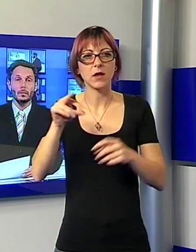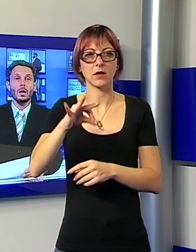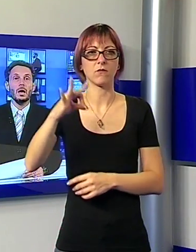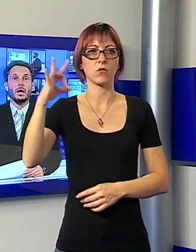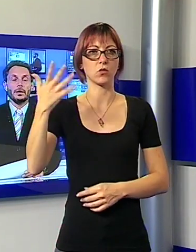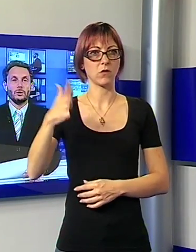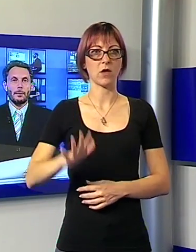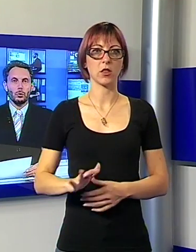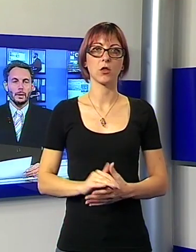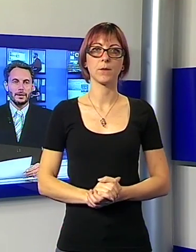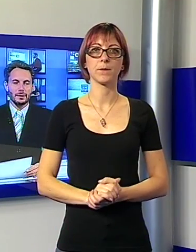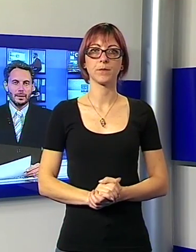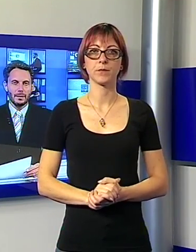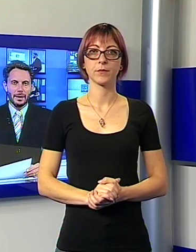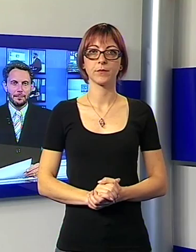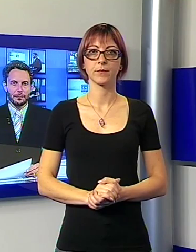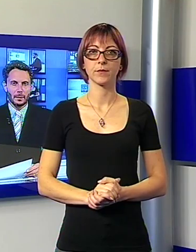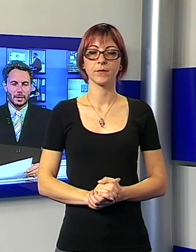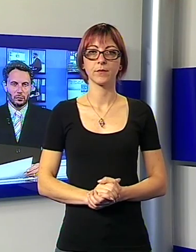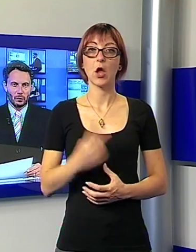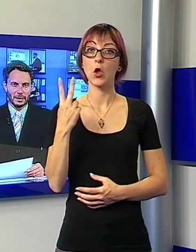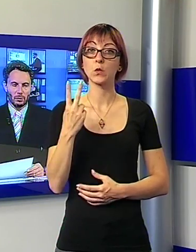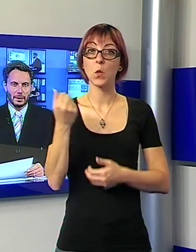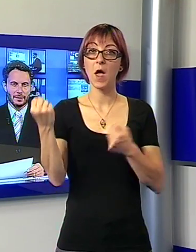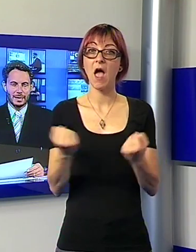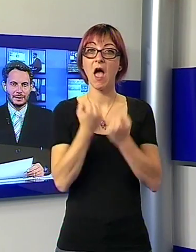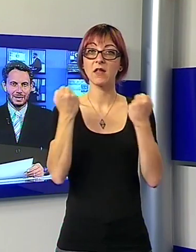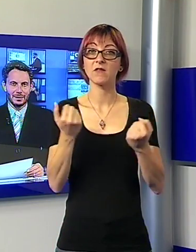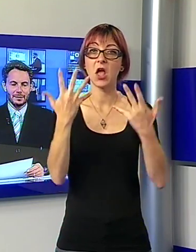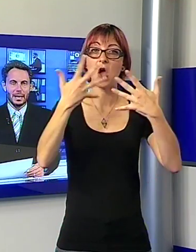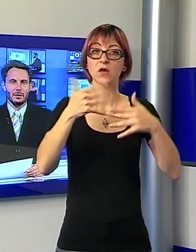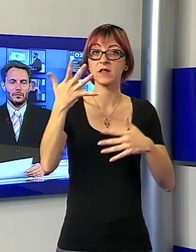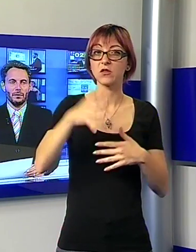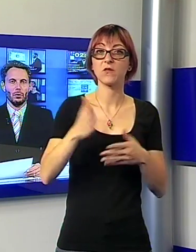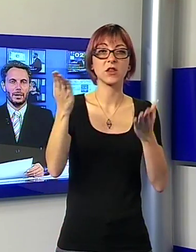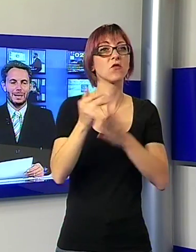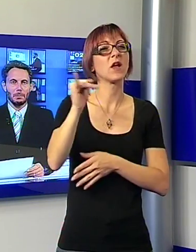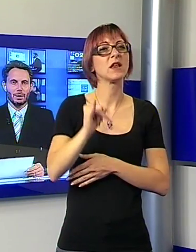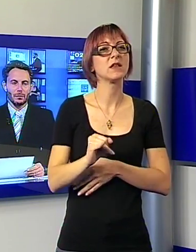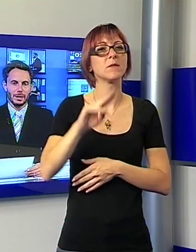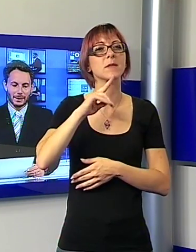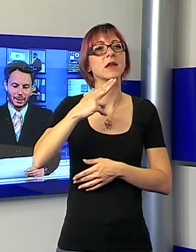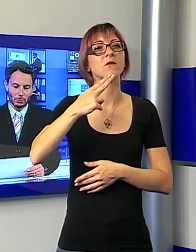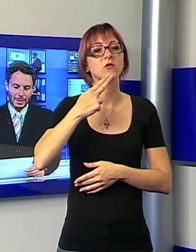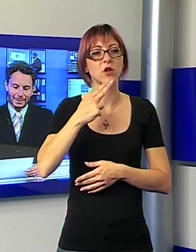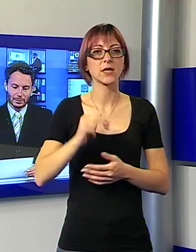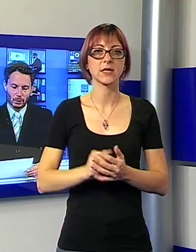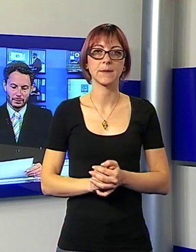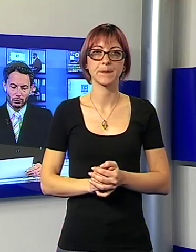E chiudiamo con due iniziative che sono state organizzate in Valle del Serchio in favore delle popolazioni terremotate durante lo